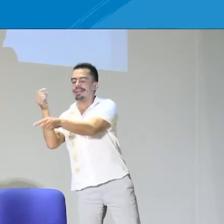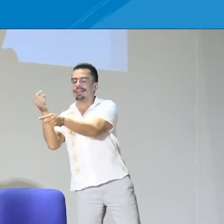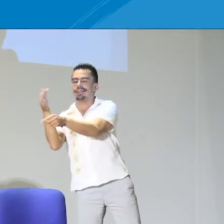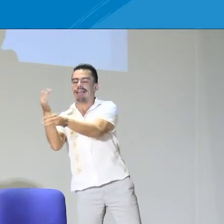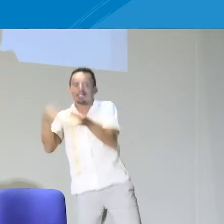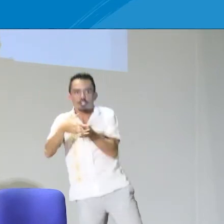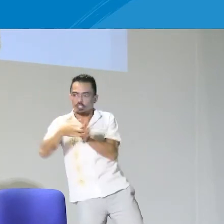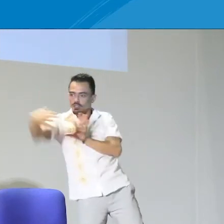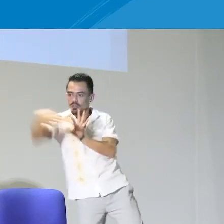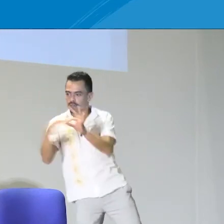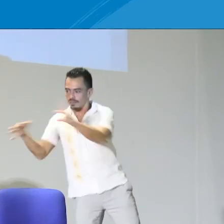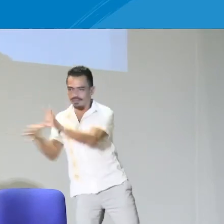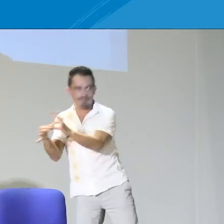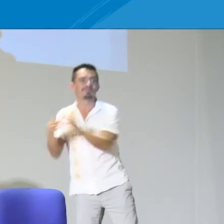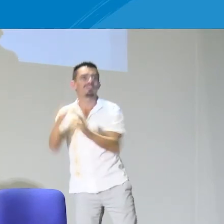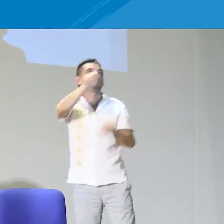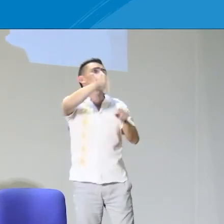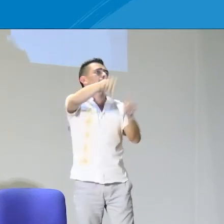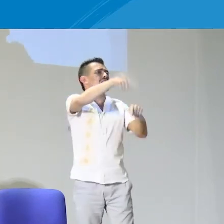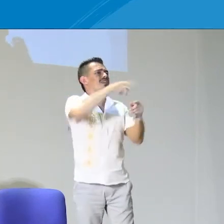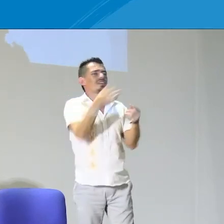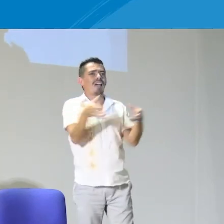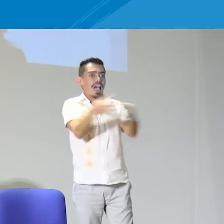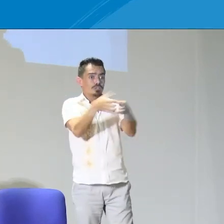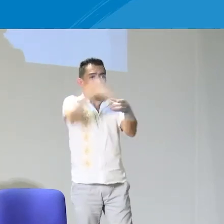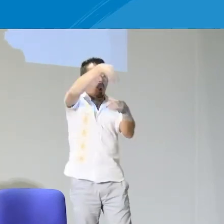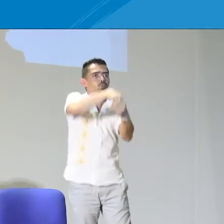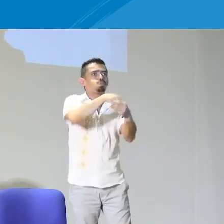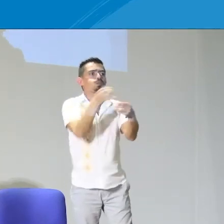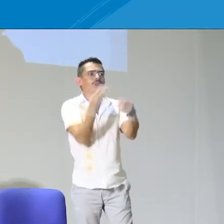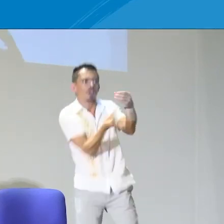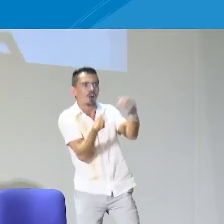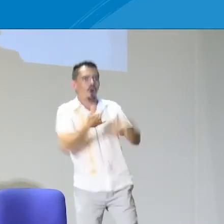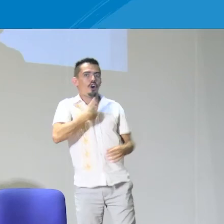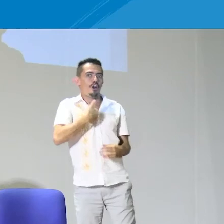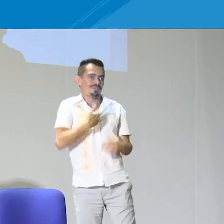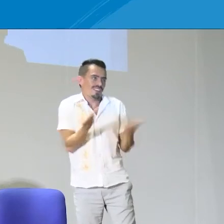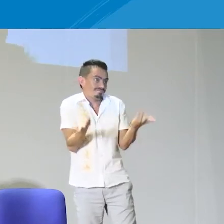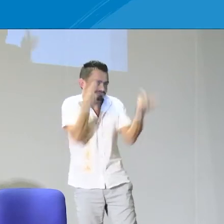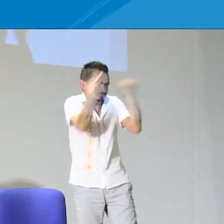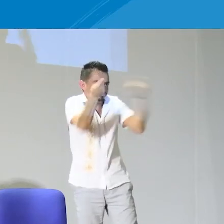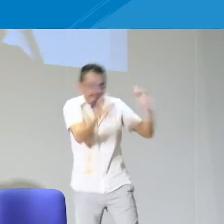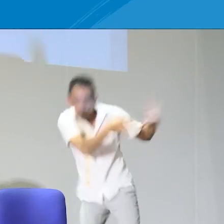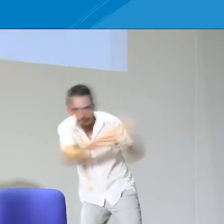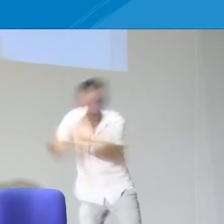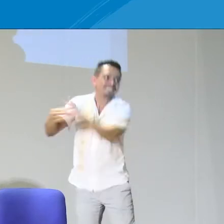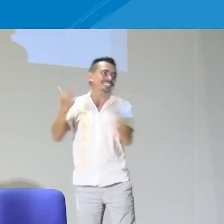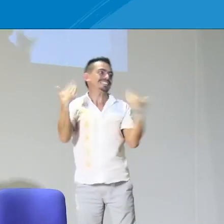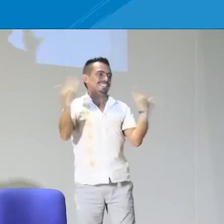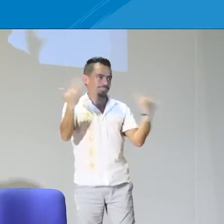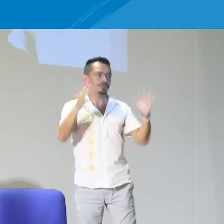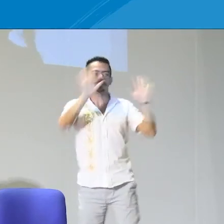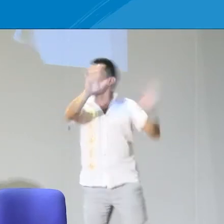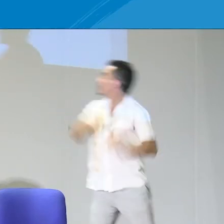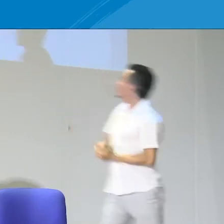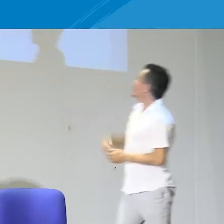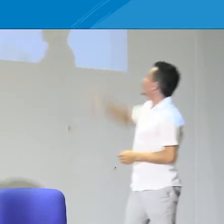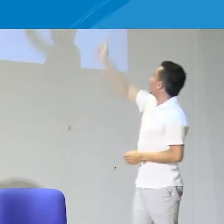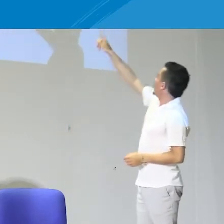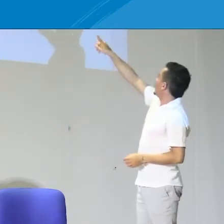parte de todo lo que tienen que hacer ellos dentro del CMJ, por ejemplo, Consejo de Juventud. Esa es una estrategia de